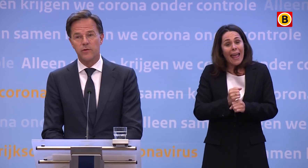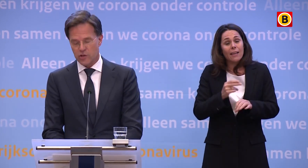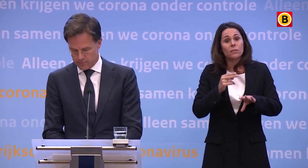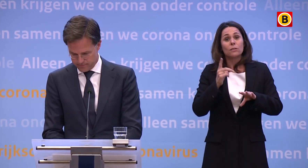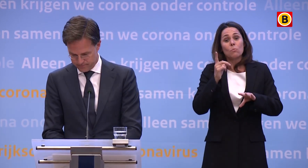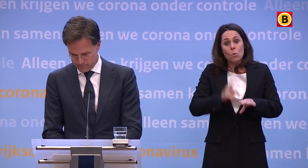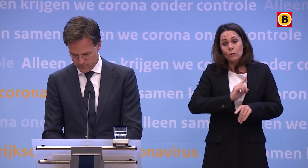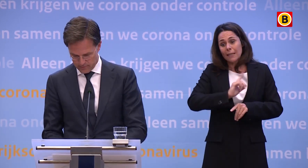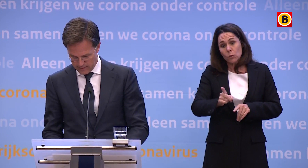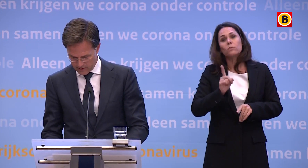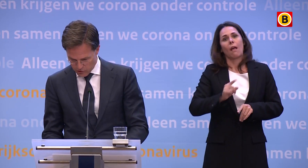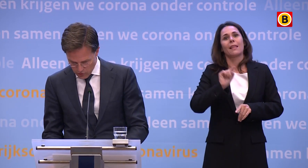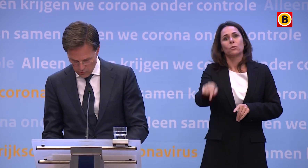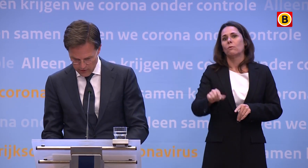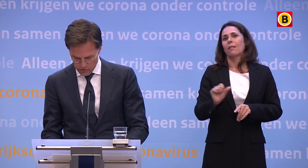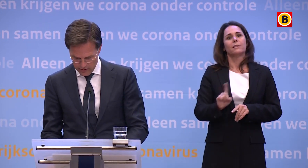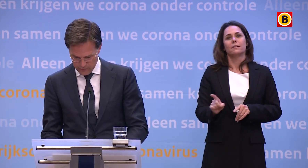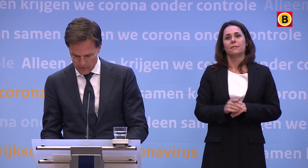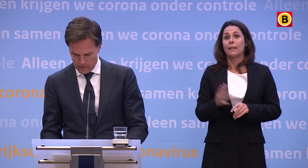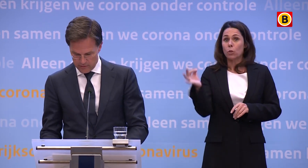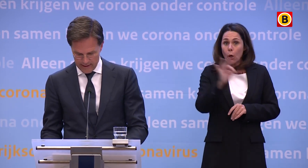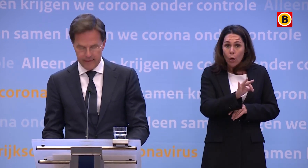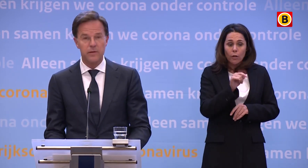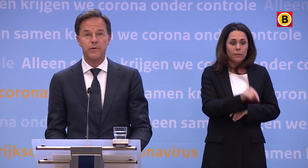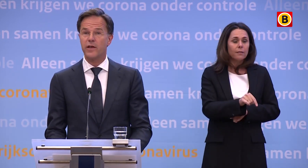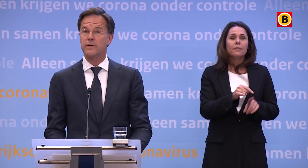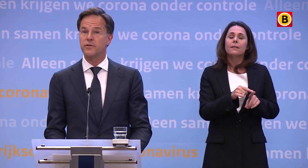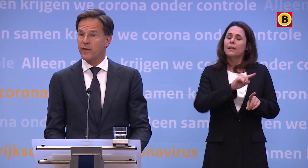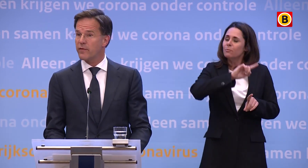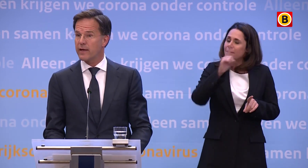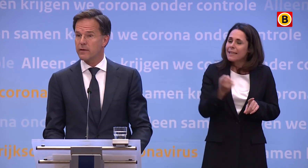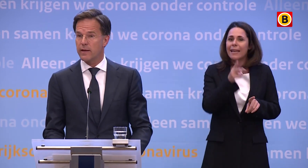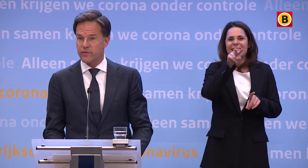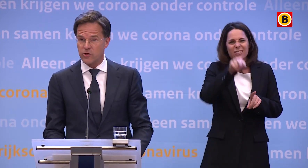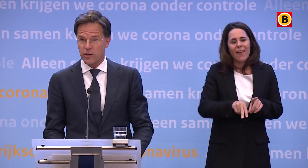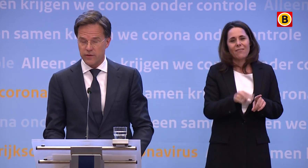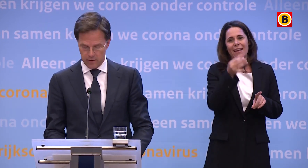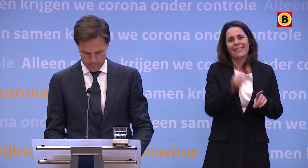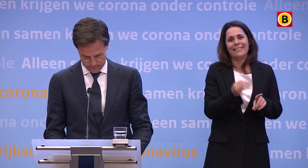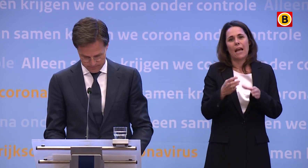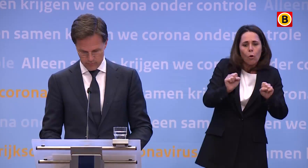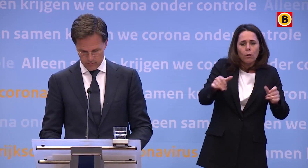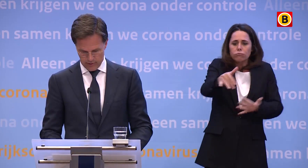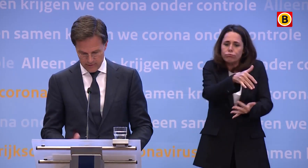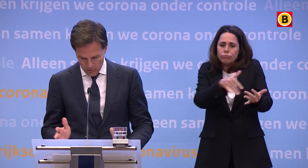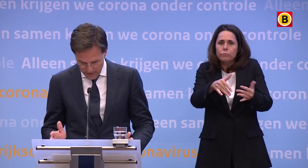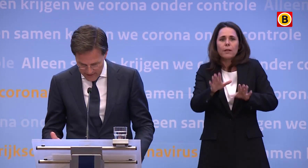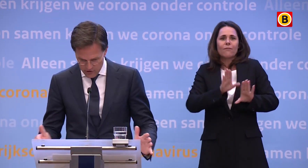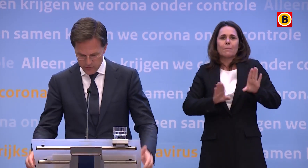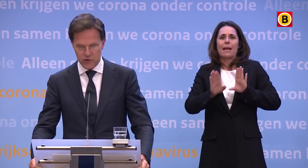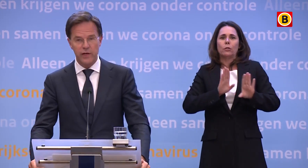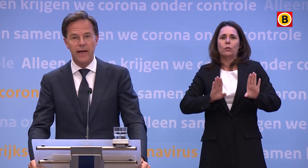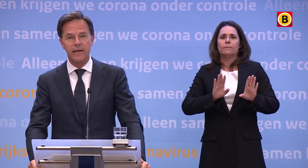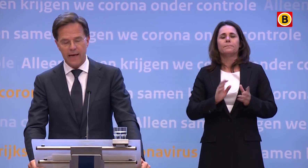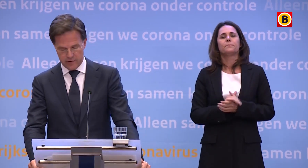echt niet anders kan. En als je terugkomt uit zo'n land, dan ga je meteen twee weken in thuisquarantaine. En dan nog twee